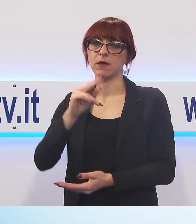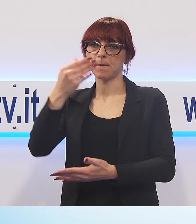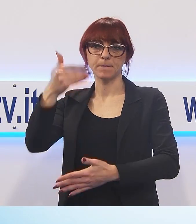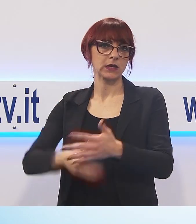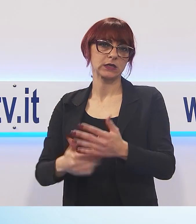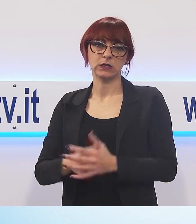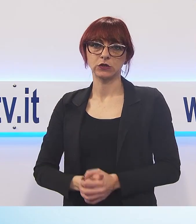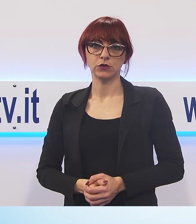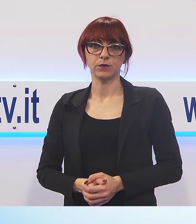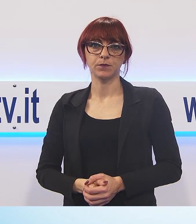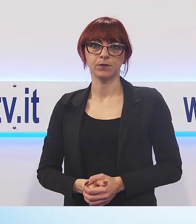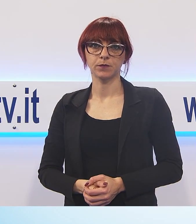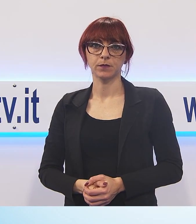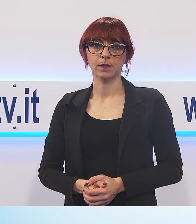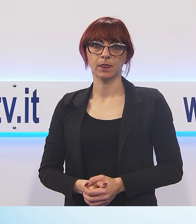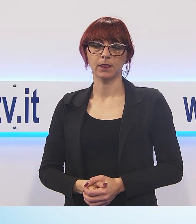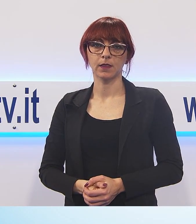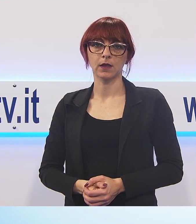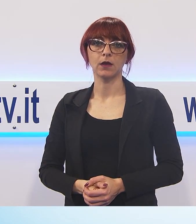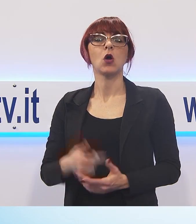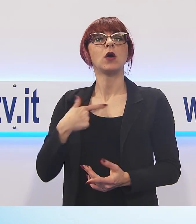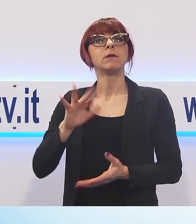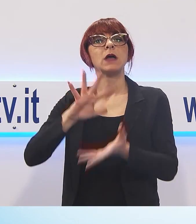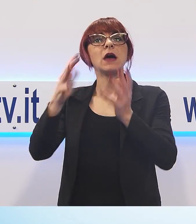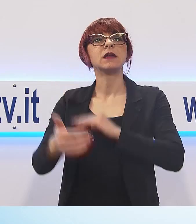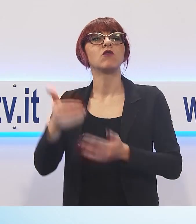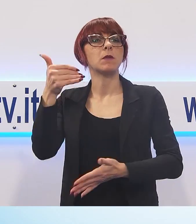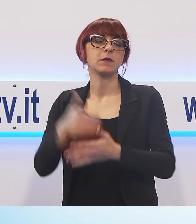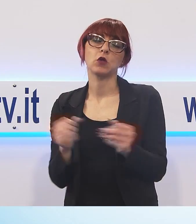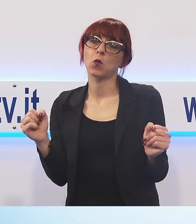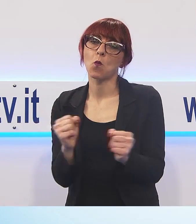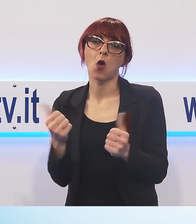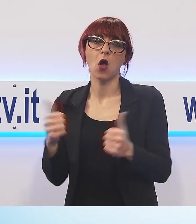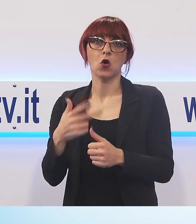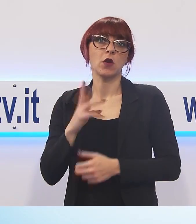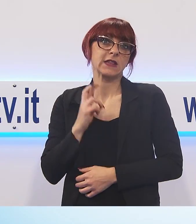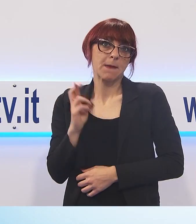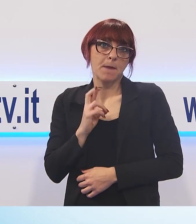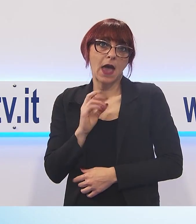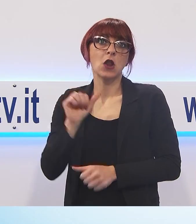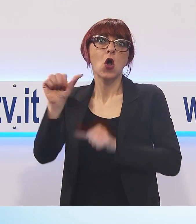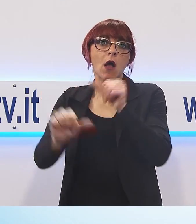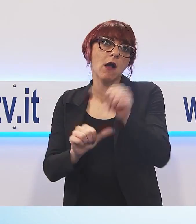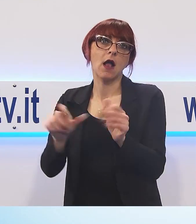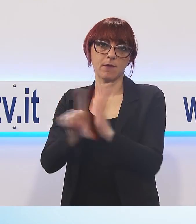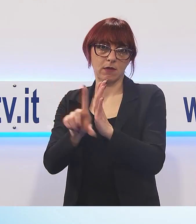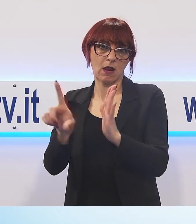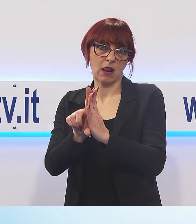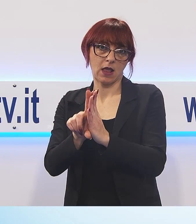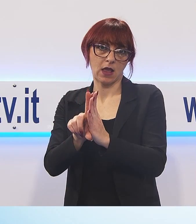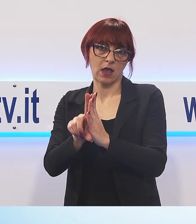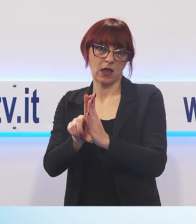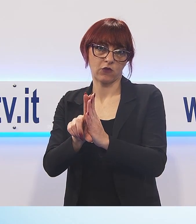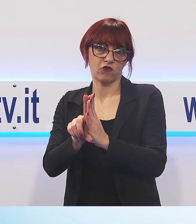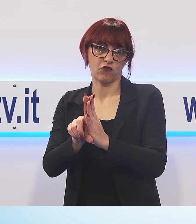reati ambientali e gli incidenti colposi, non si può prescrivere, perché, come ho detto prima, se in questi casi non si accerta la